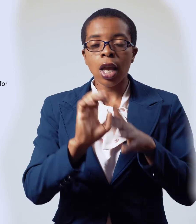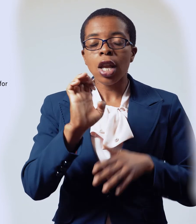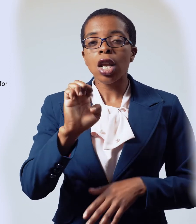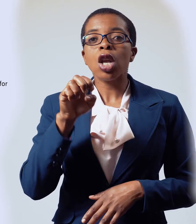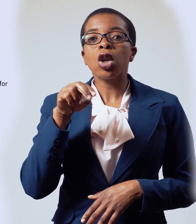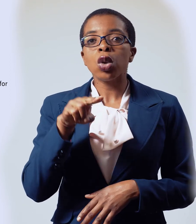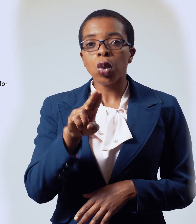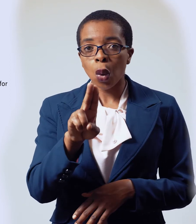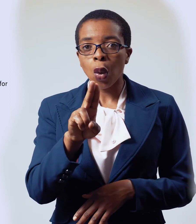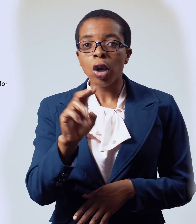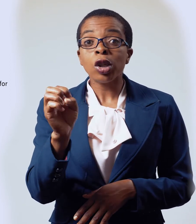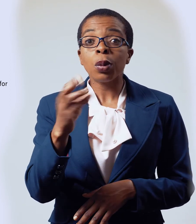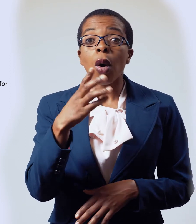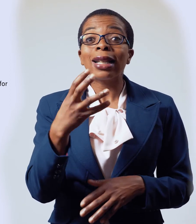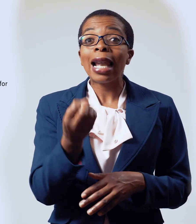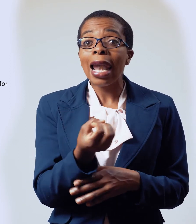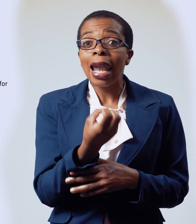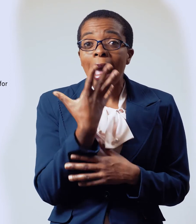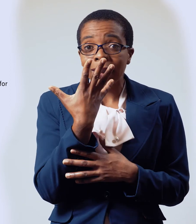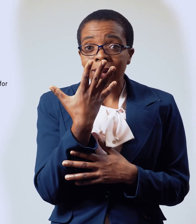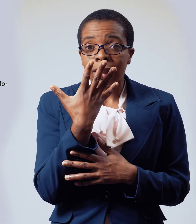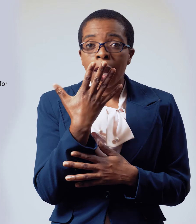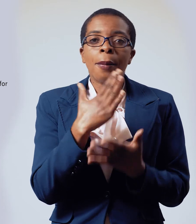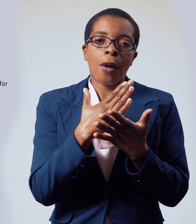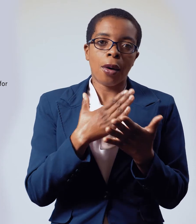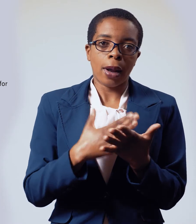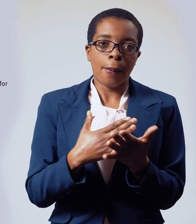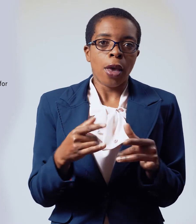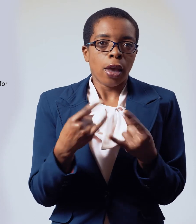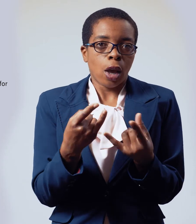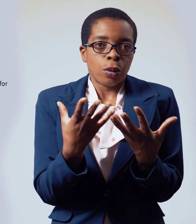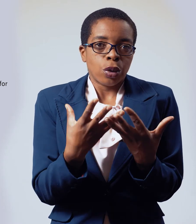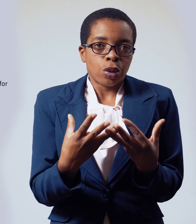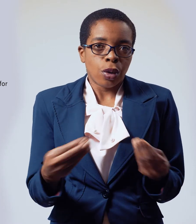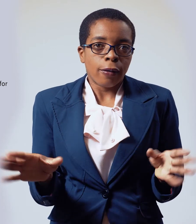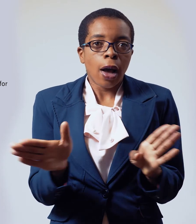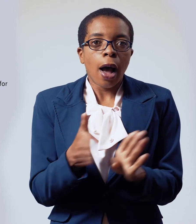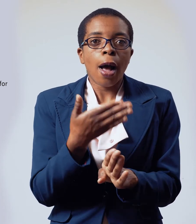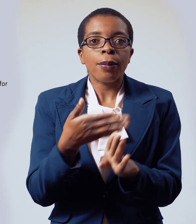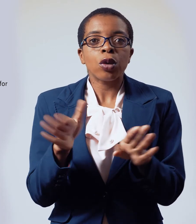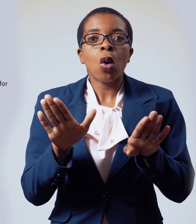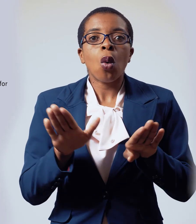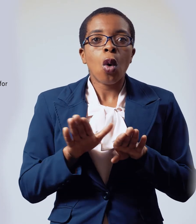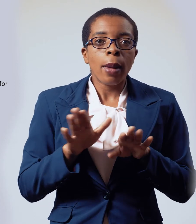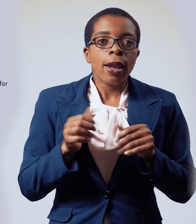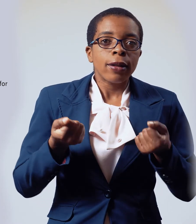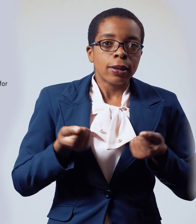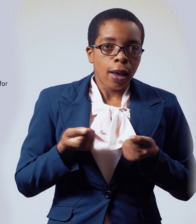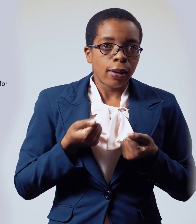vakatigiru anechiru angwa che European Union, chinonzi Spotlight Initiative, chaka nangananei kupeza kushunguru zo kwa madzimai,